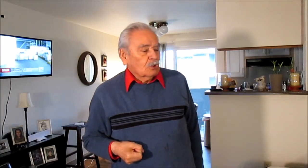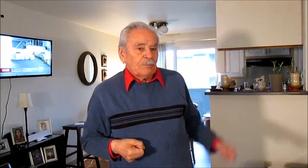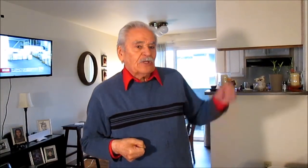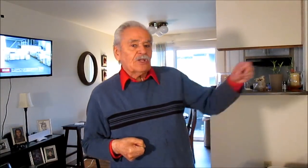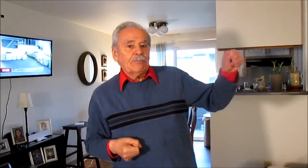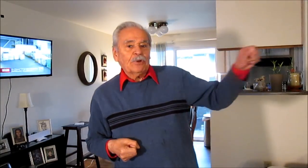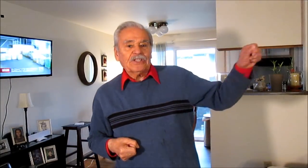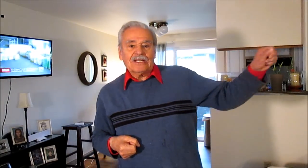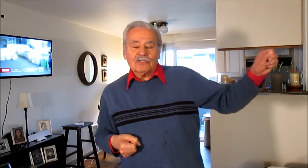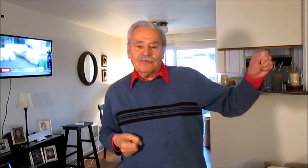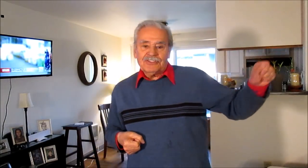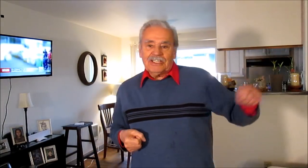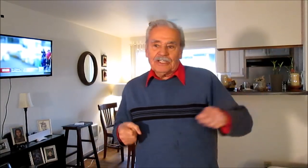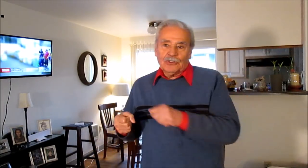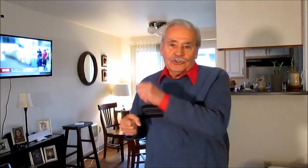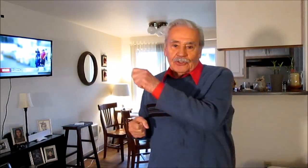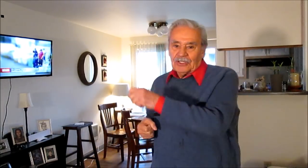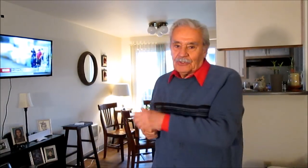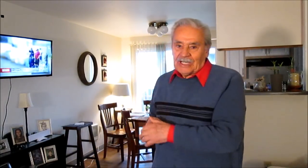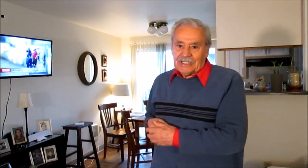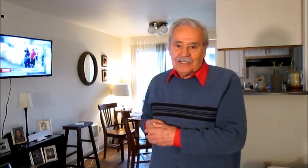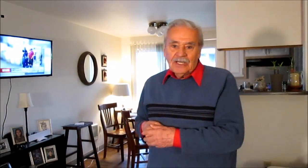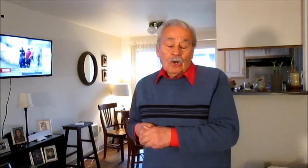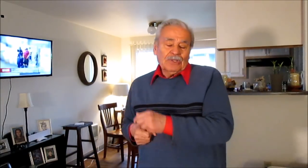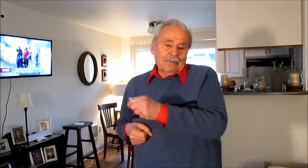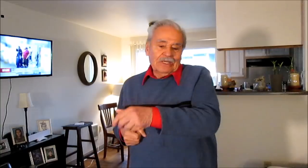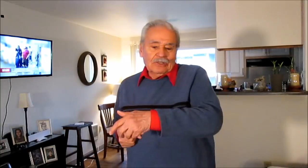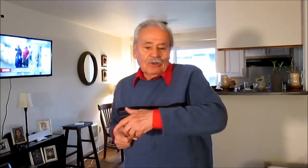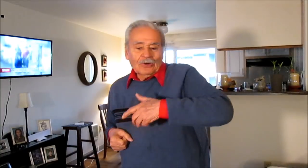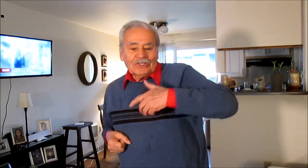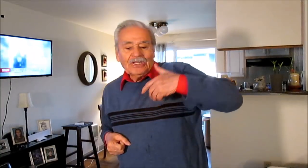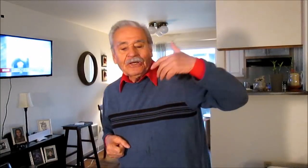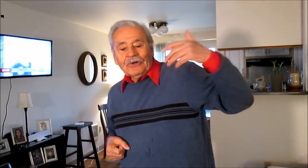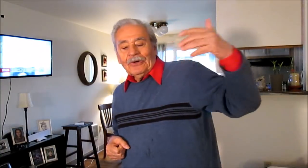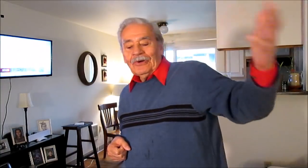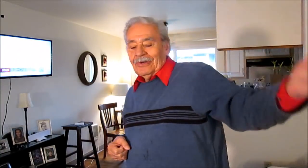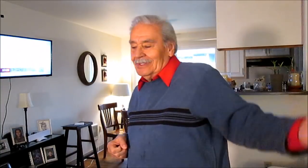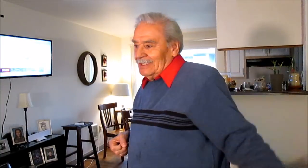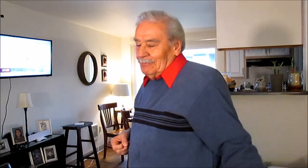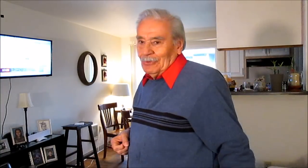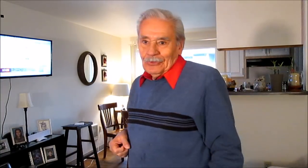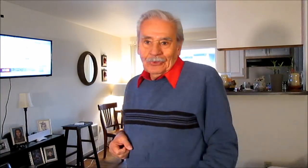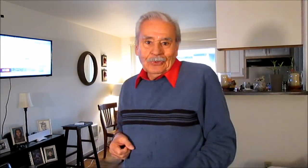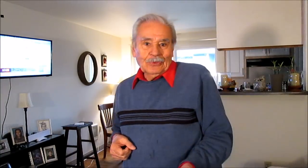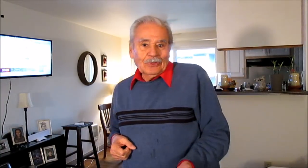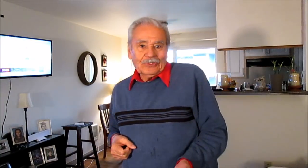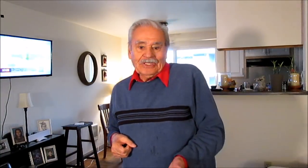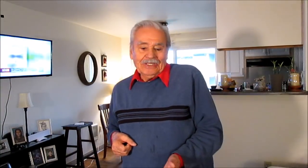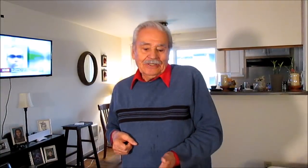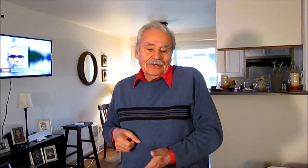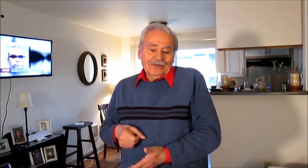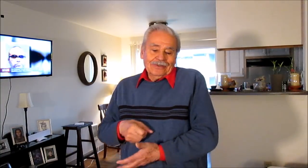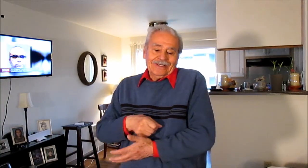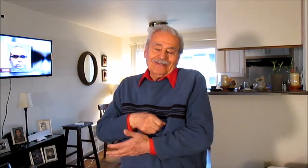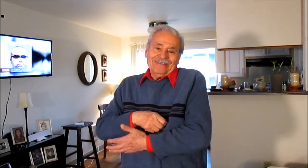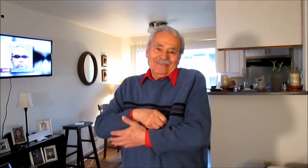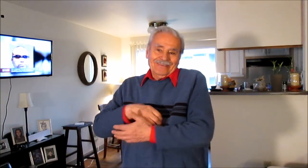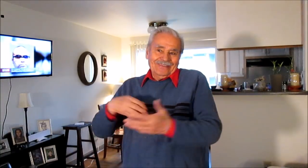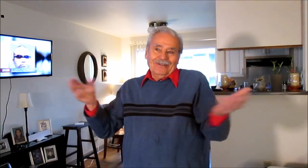golpeando las puertas de las oficinas de todos estos atorrantes debido o te digo vudú o te digo qué sé yo, todo,